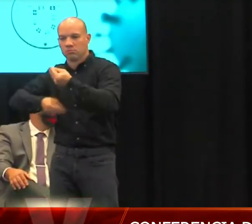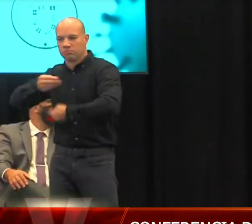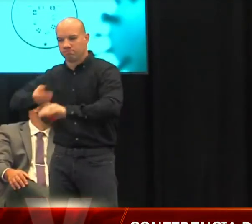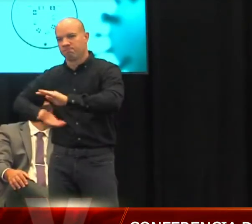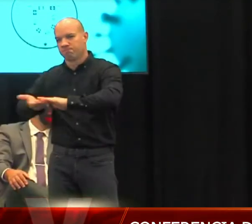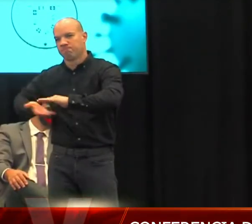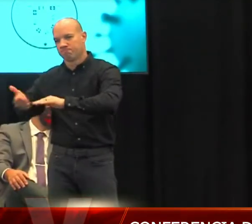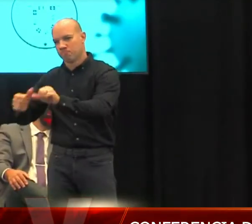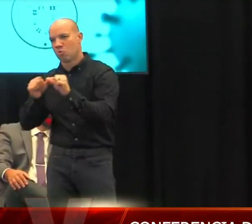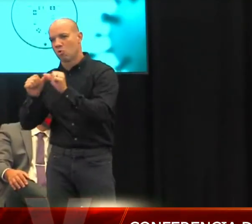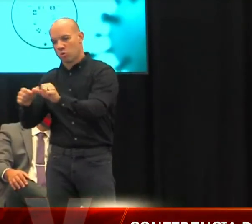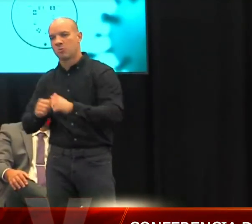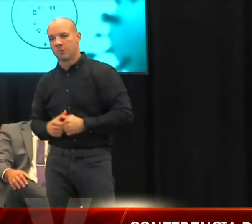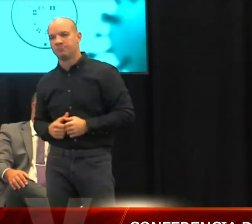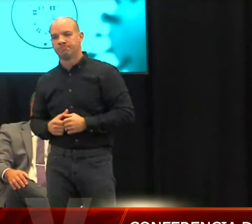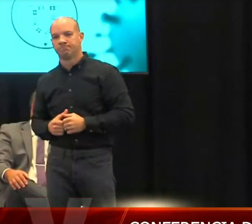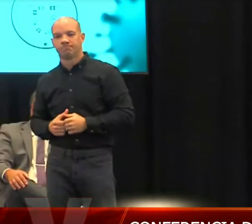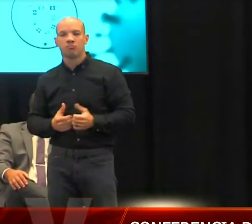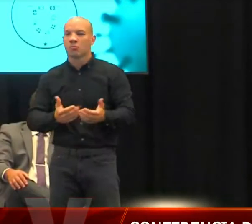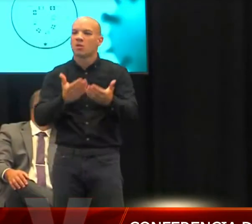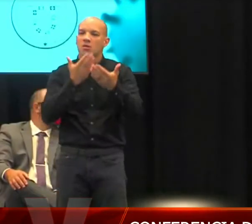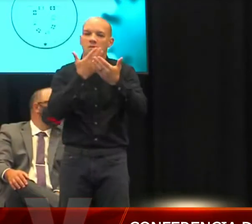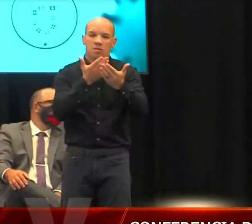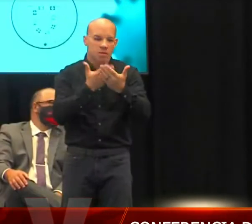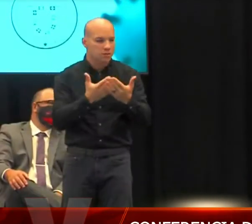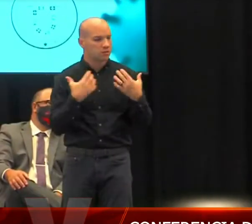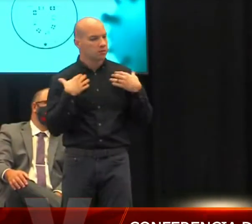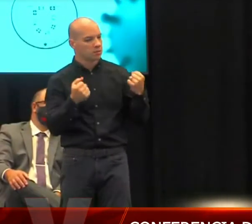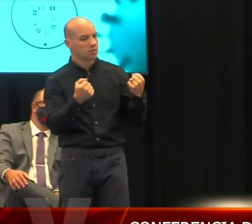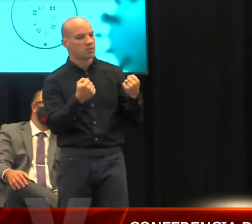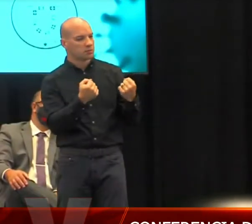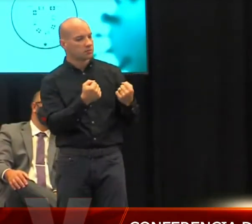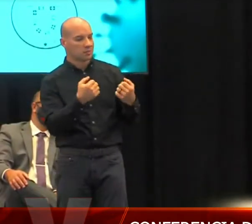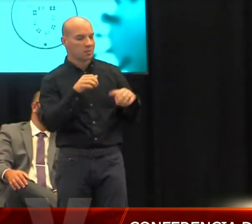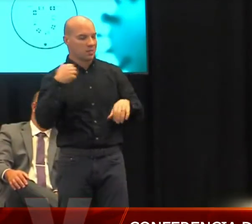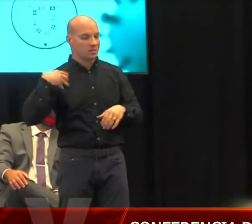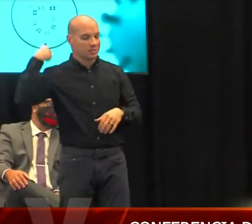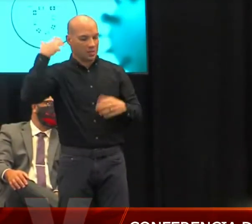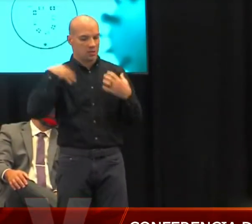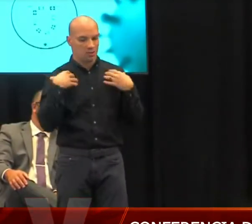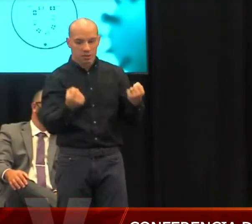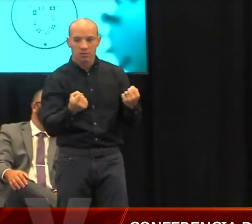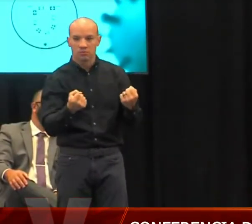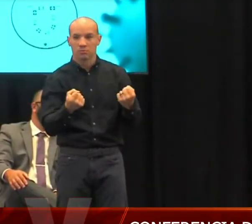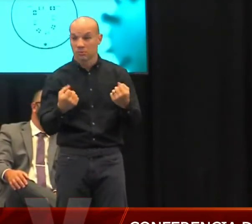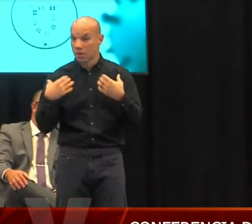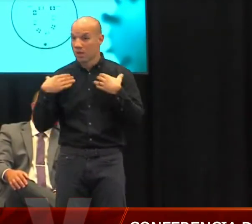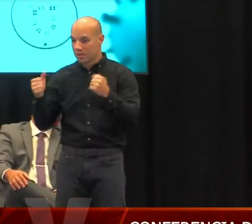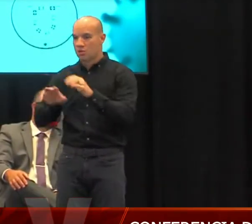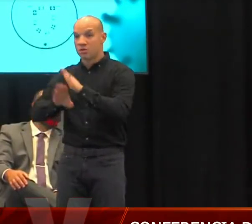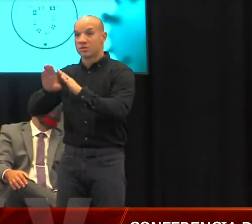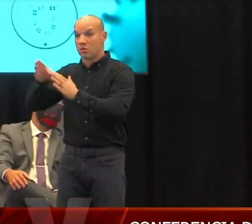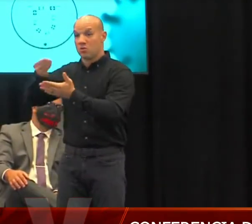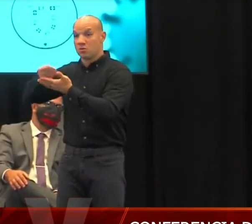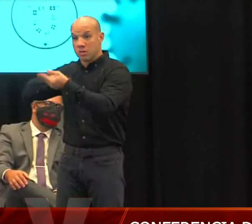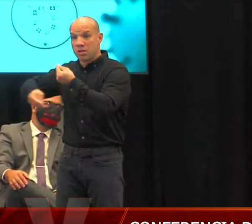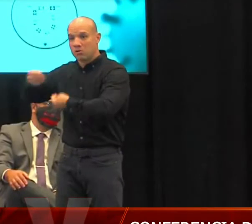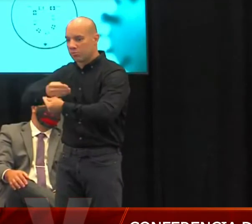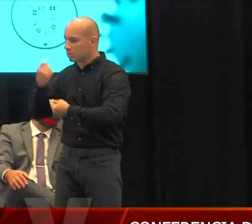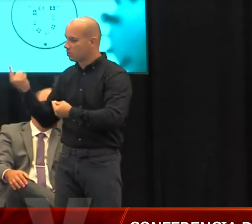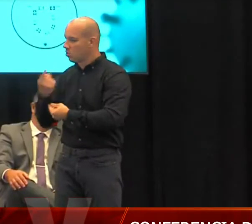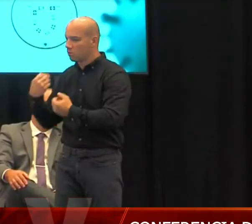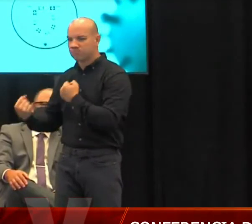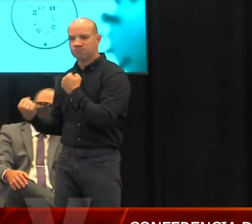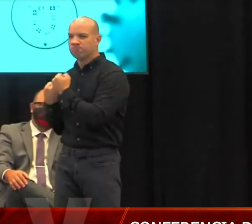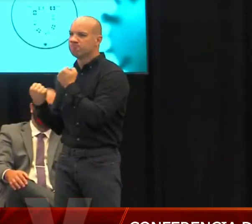Task Force Médico, al Secretario de Salud y sobre todo al Secretario de Desarrollo Económico que siempre estuvo de mano a mano